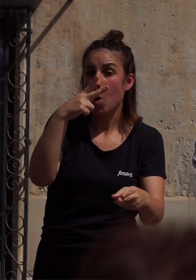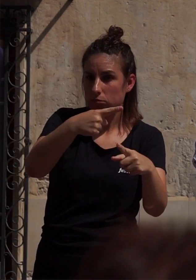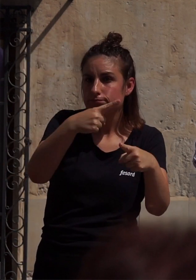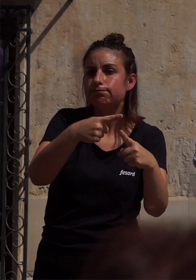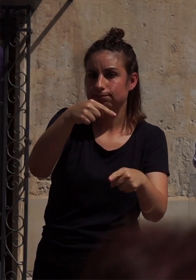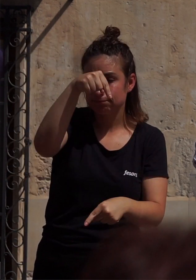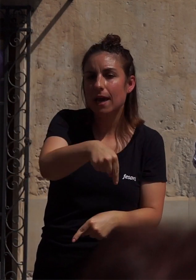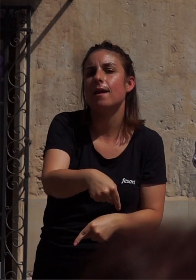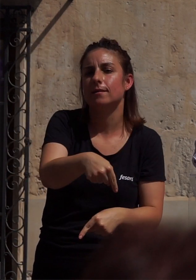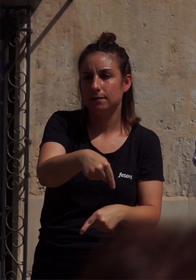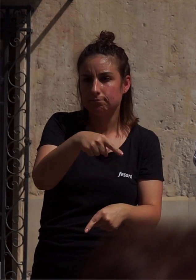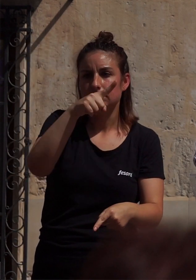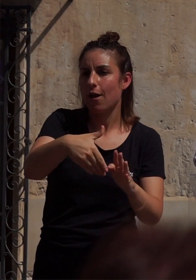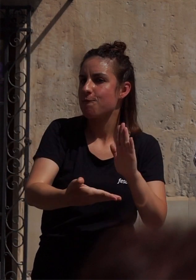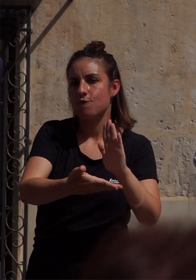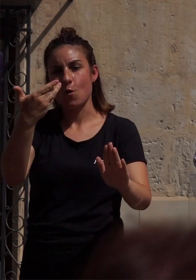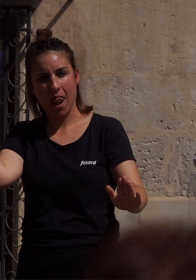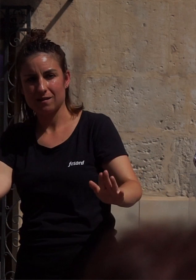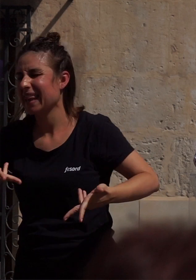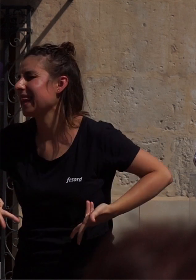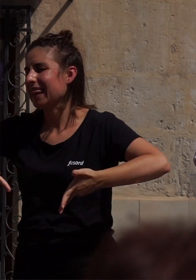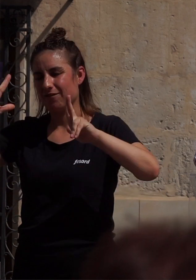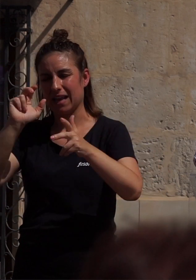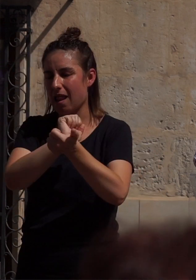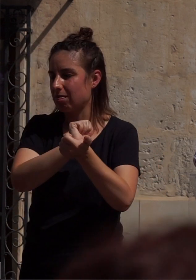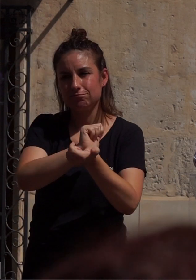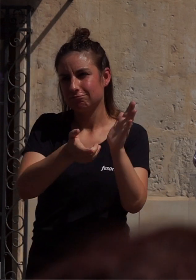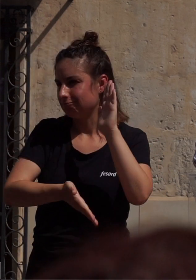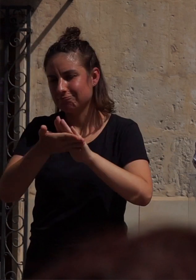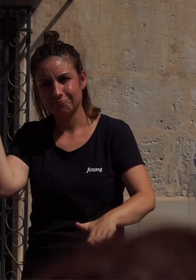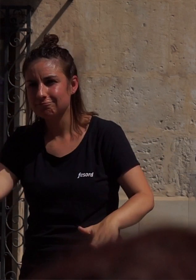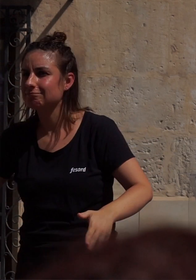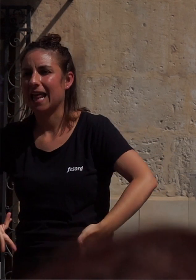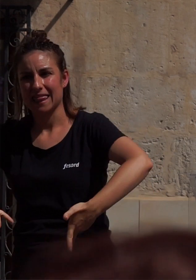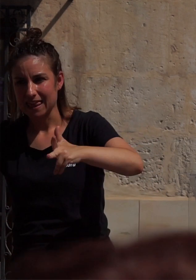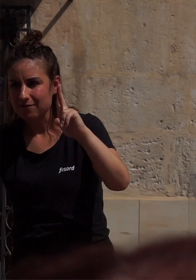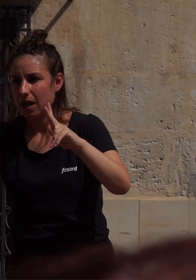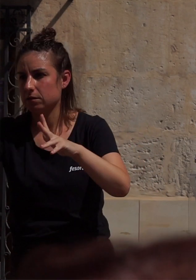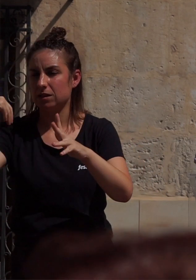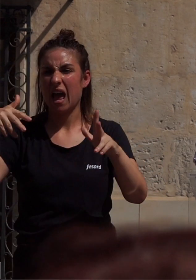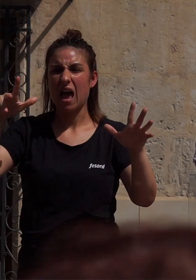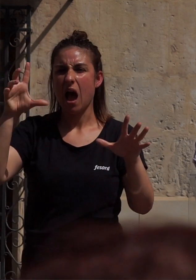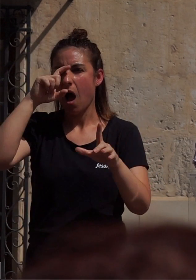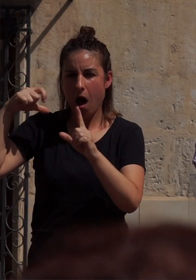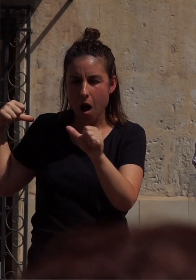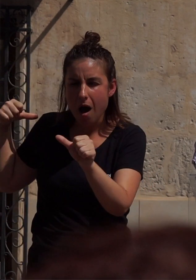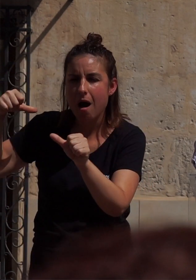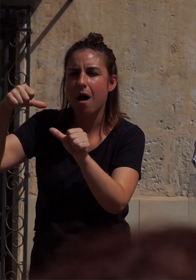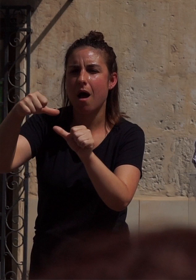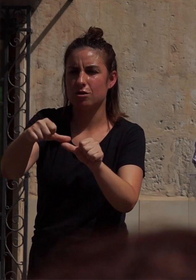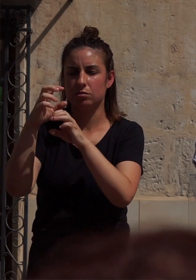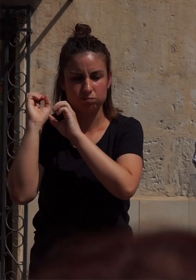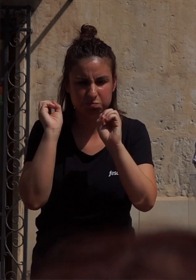sexual y de género salían de las cárceles y se ponían fin a décadas de desprecio, humillación,